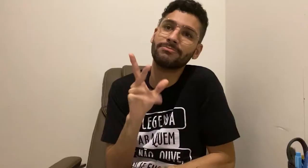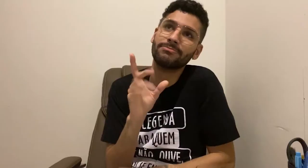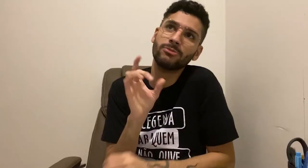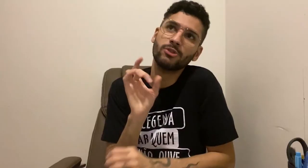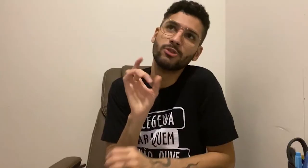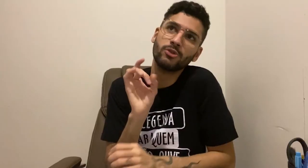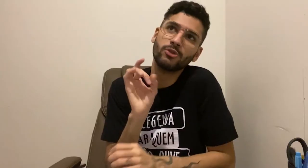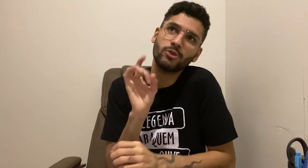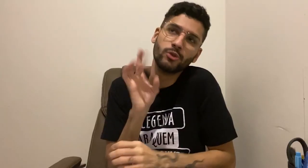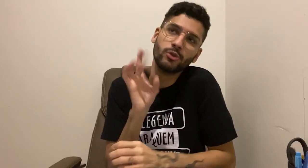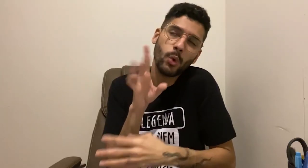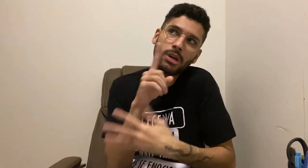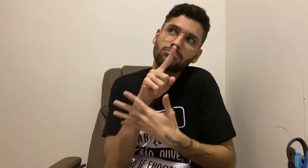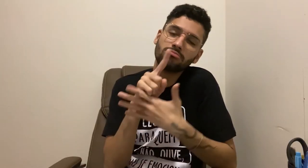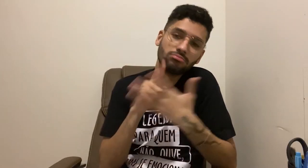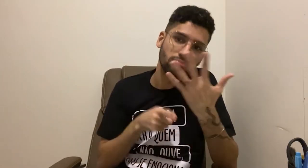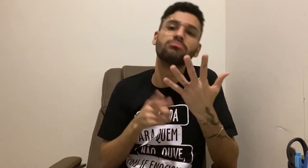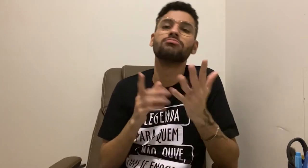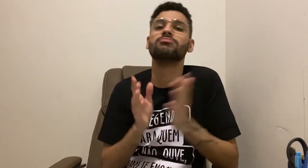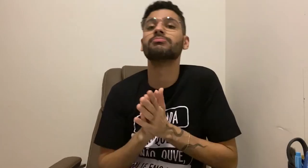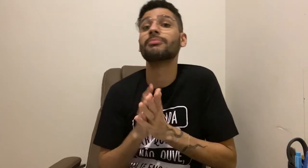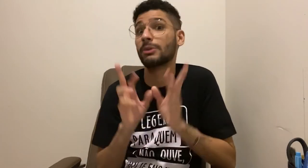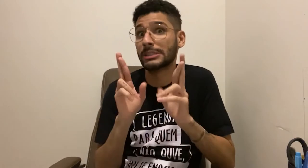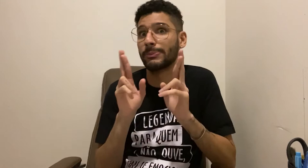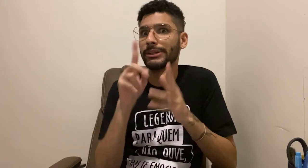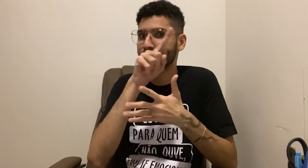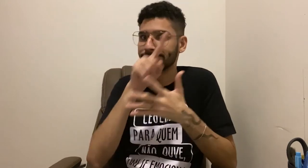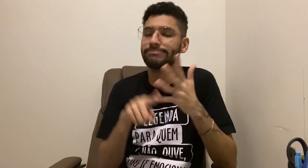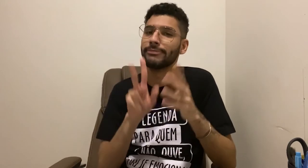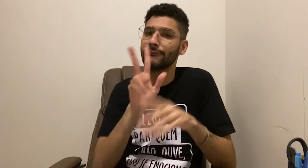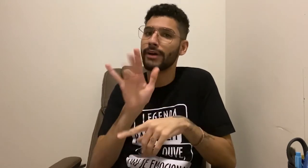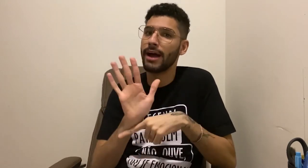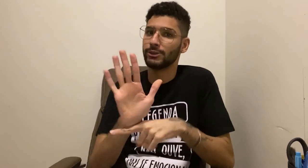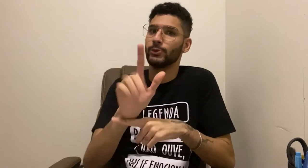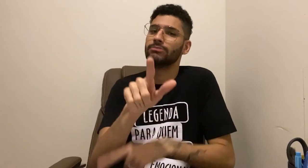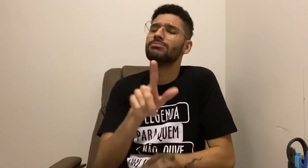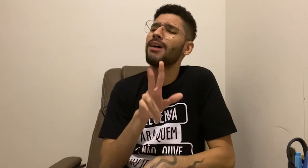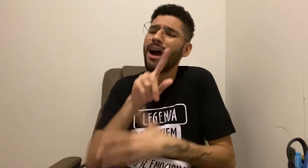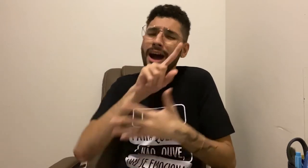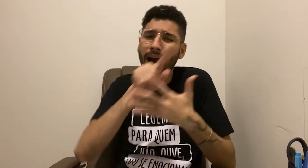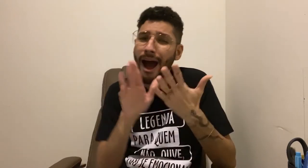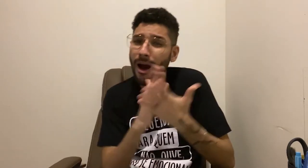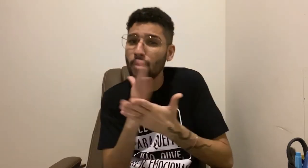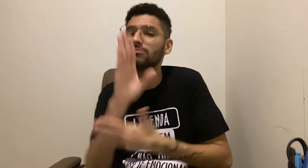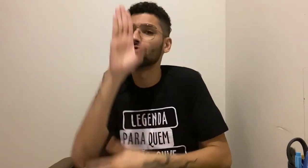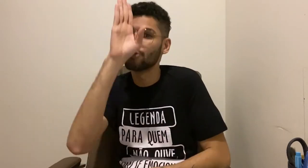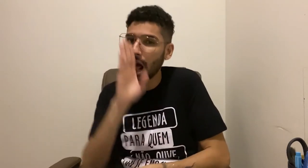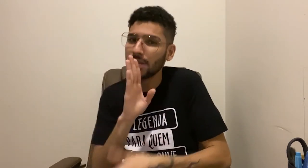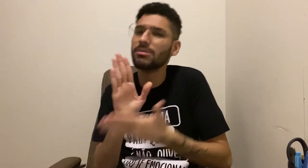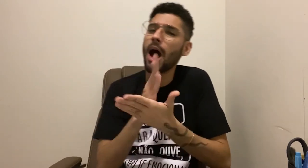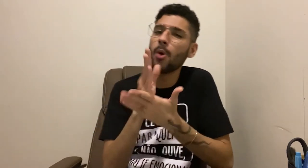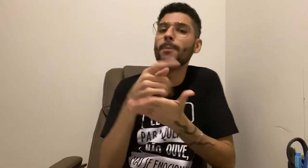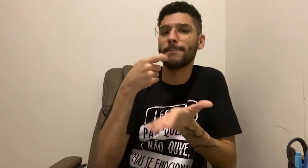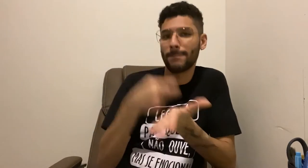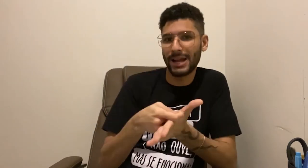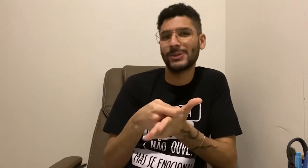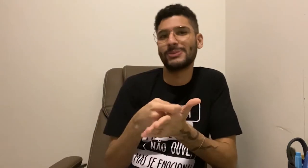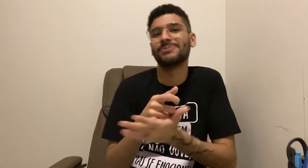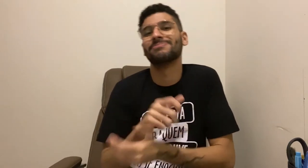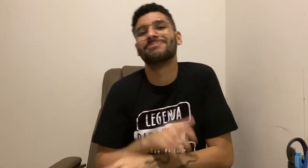Leo Bom Essas são as minhas indicações Espero que algum desses cinco programas ajude vocês Alguns deles são gratuitos mas outros